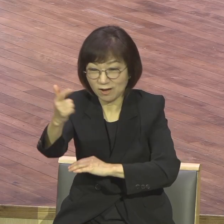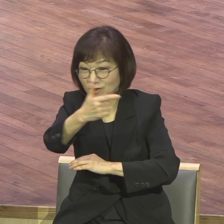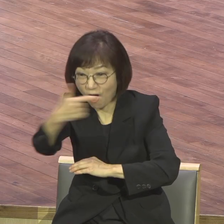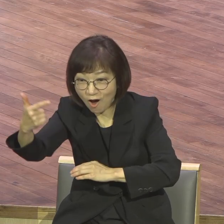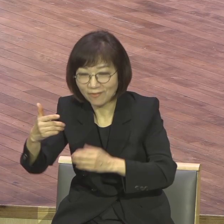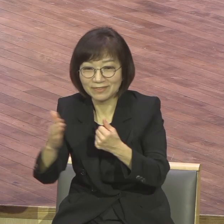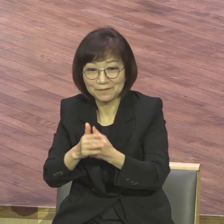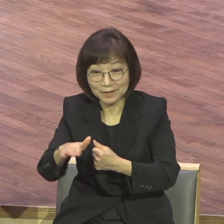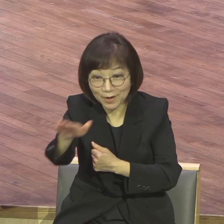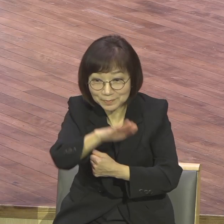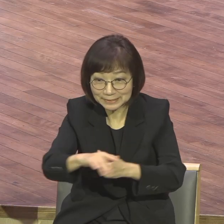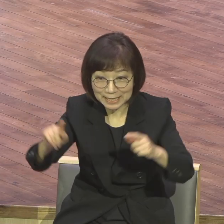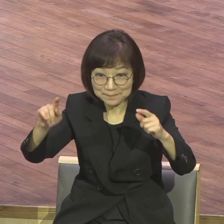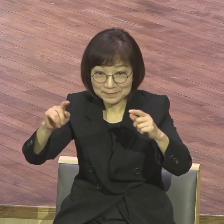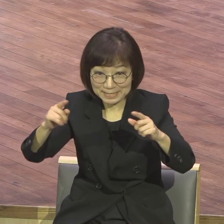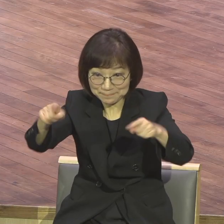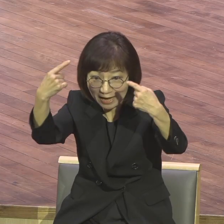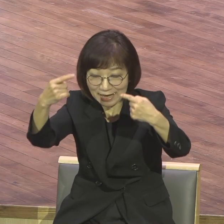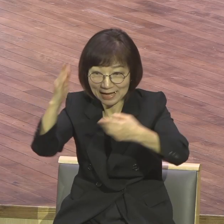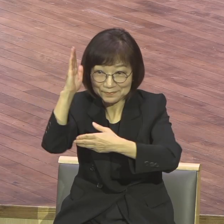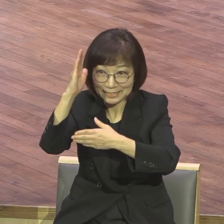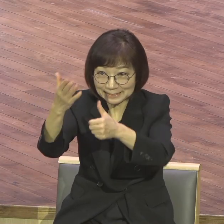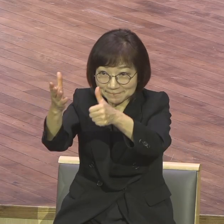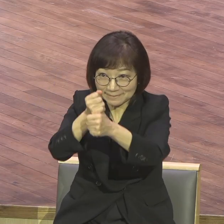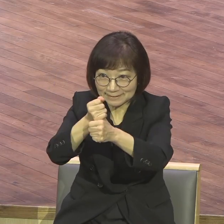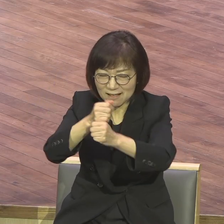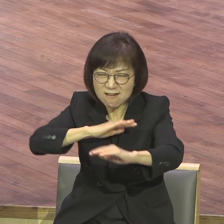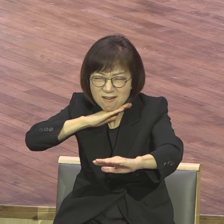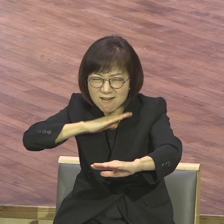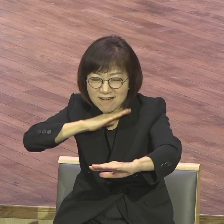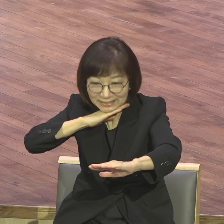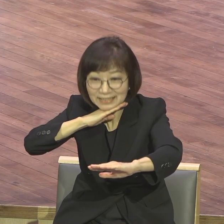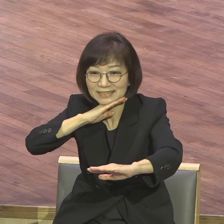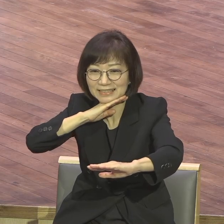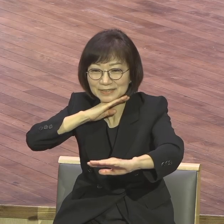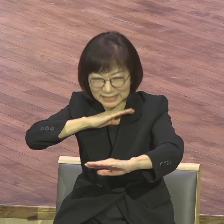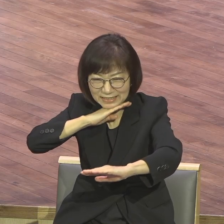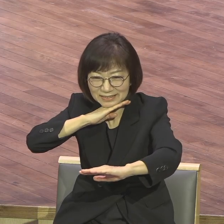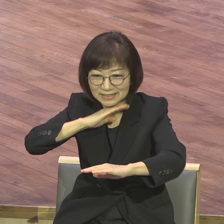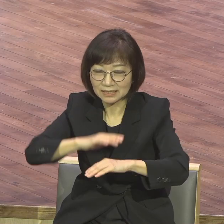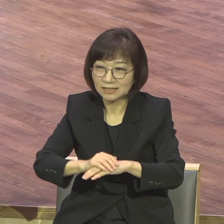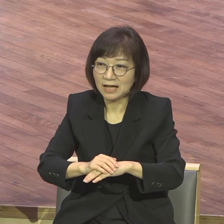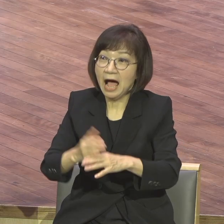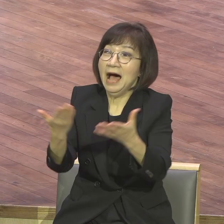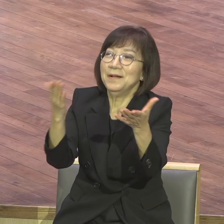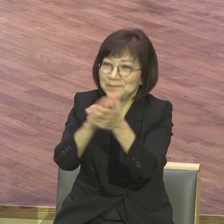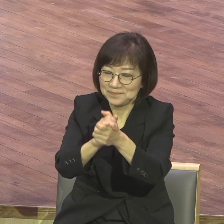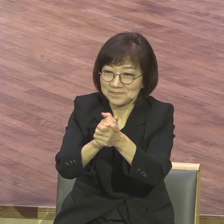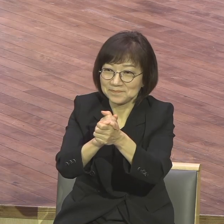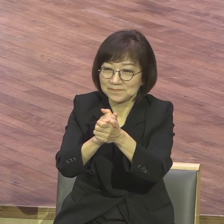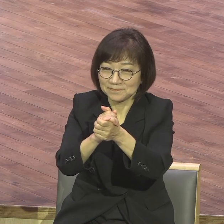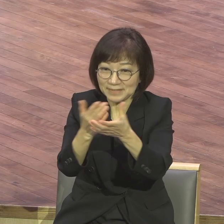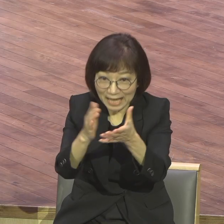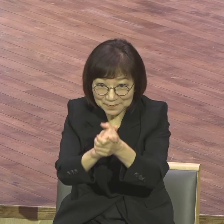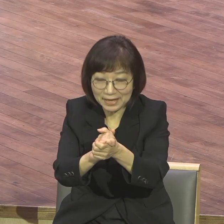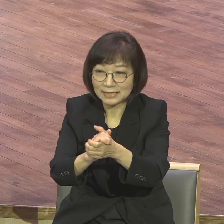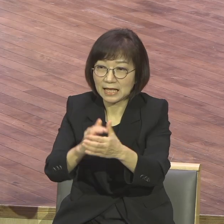원남매이 잡고 있는 사람은요. 그 맛을 보게 되어 있어요. 아멘. 그렇습니다. 말씀은 반드시